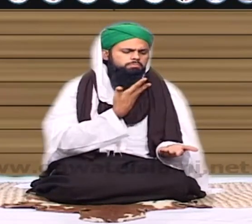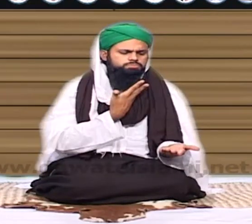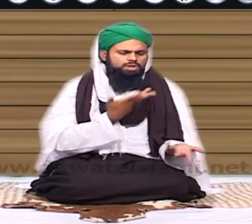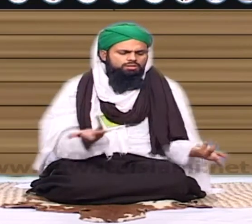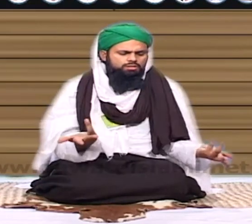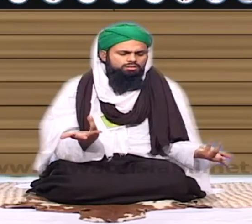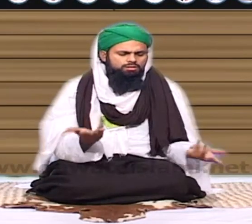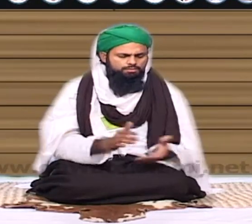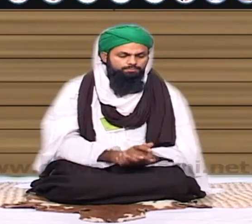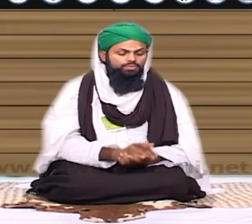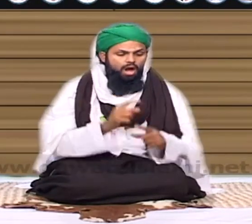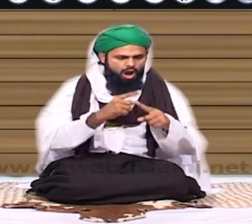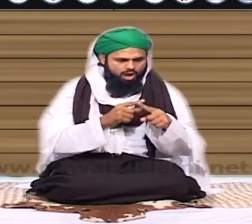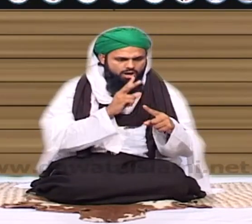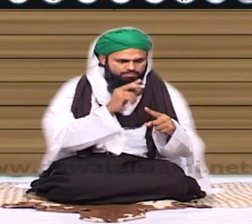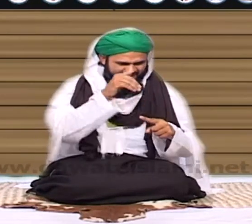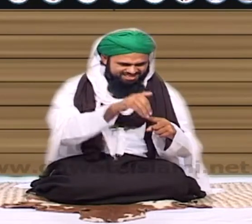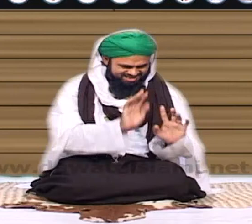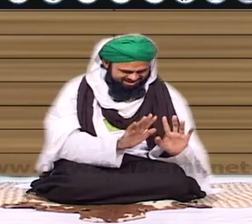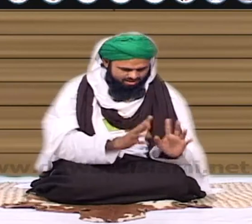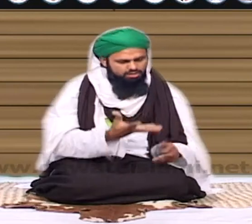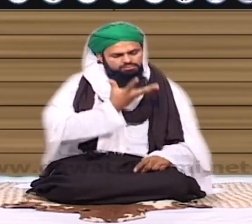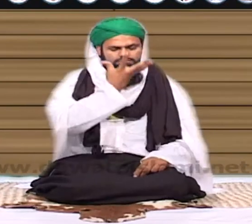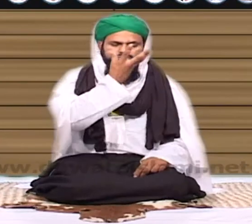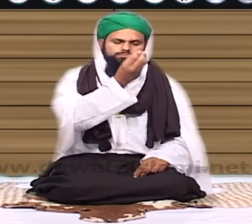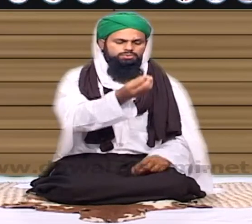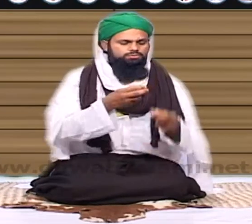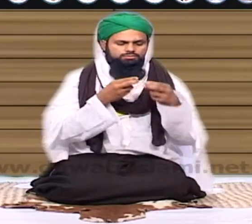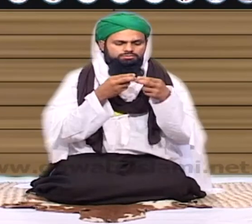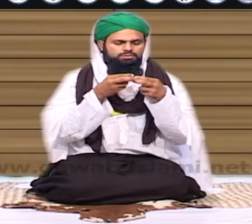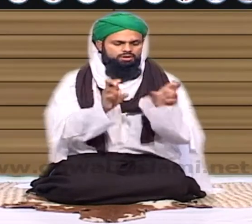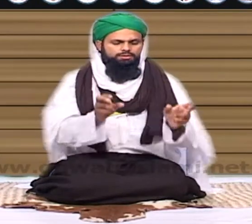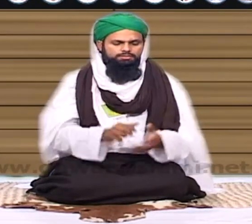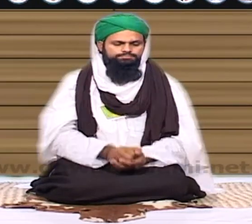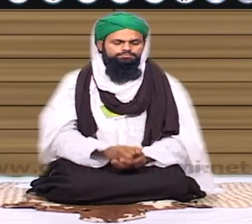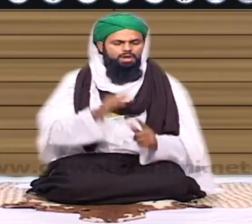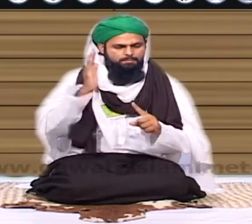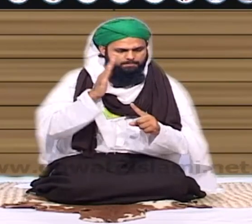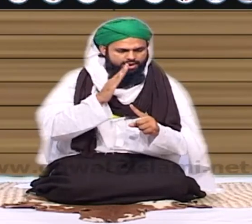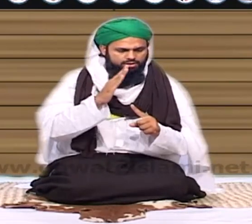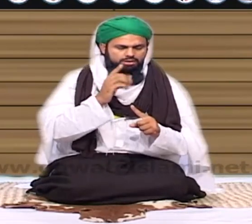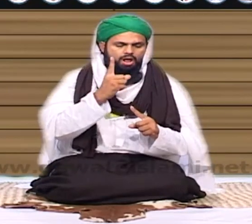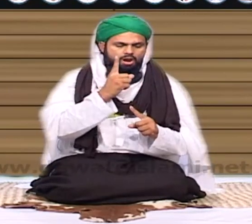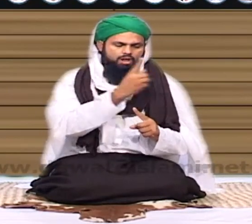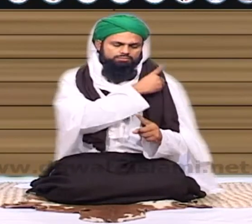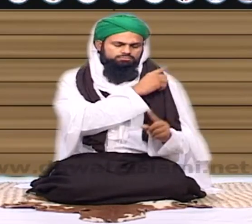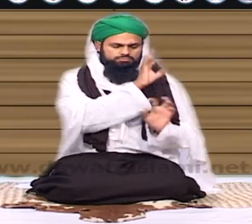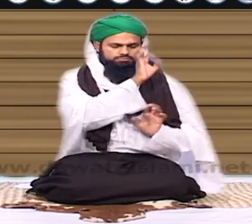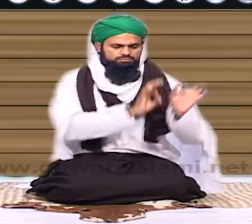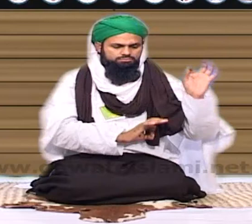کچھا ہوتا ہے تو اس طرح مطلب ہے کہ نب اور عیب بتا دیا جائیں تو اس میں برکت بھی ہوتی ہے اور عذاب تے نجات پر